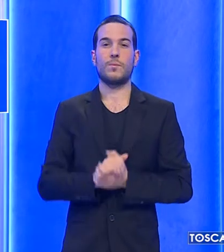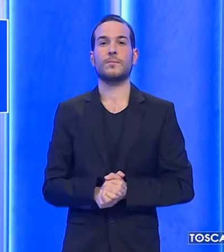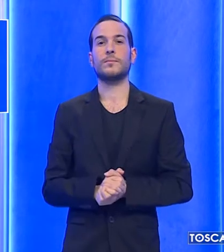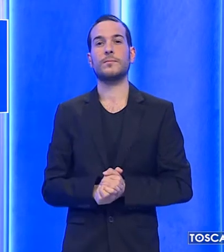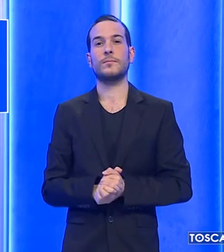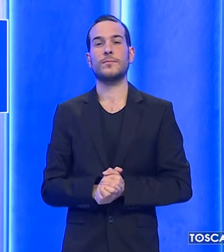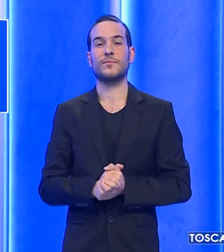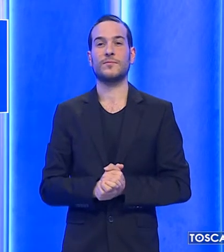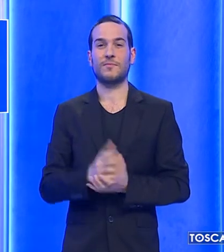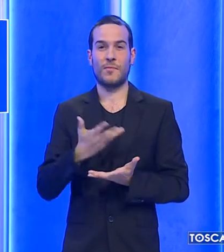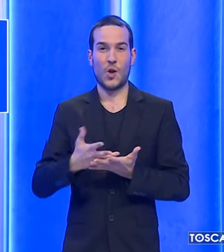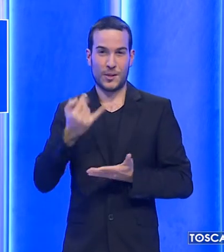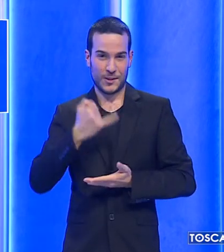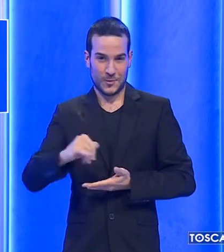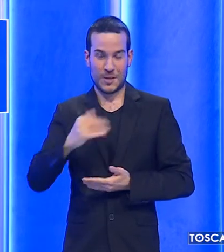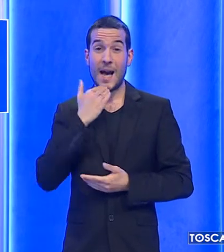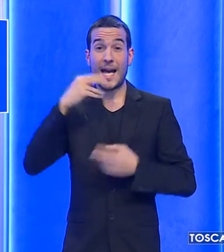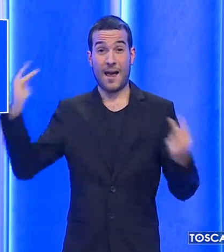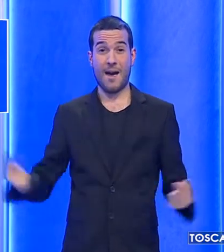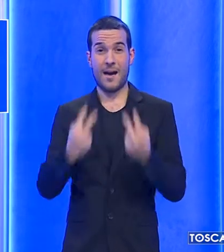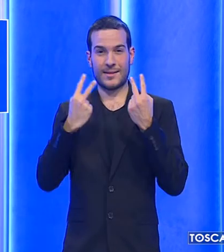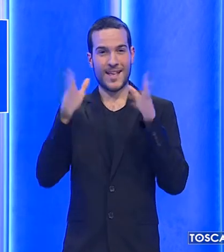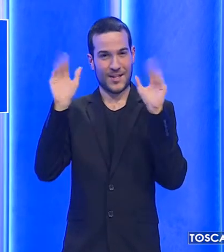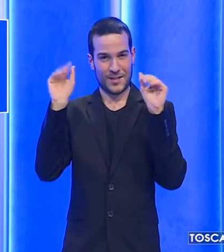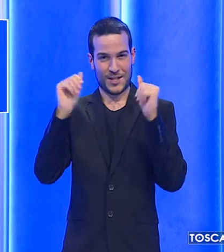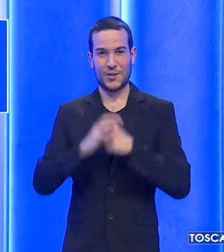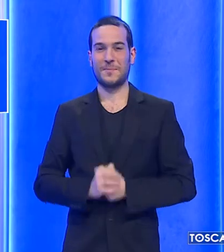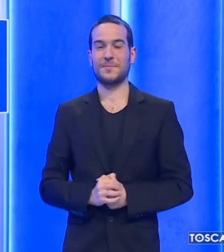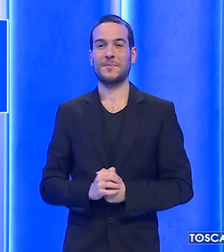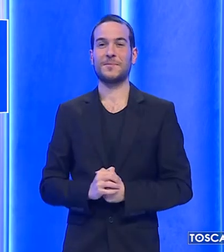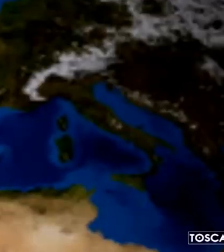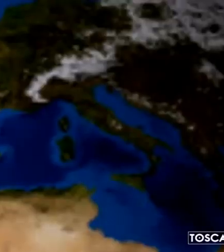Era l'ultima notizia, grazie per averci seguito, arrivederci.